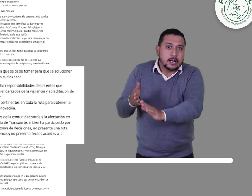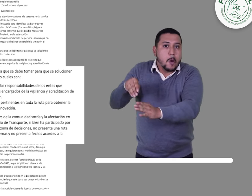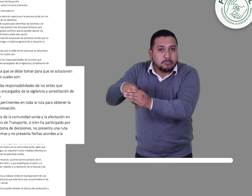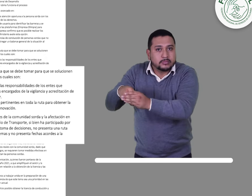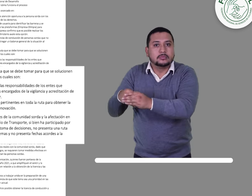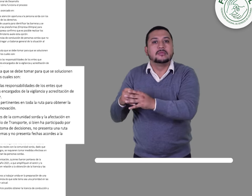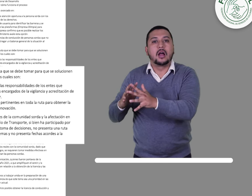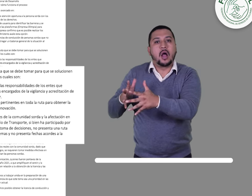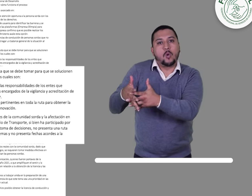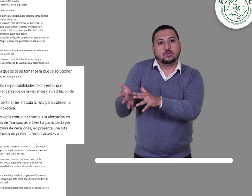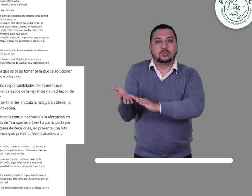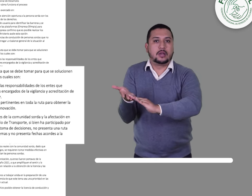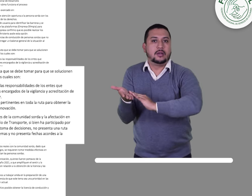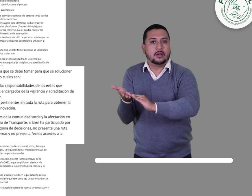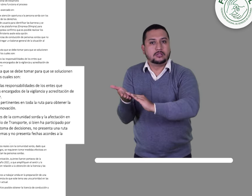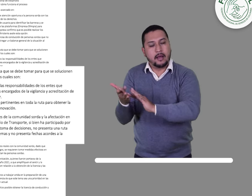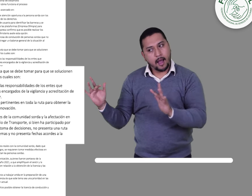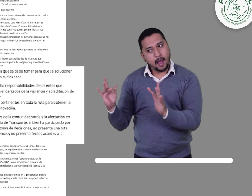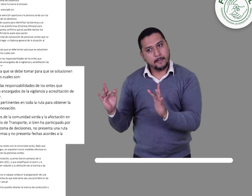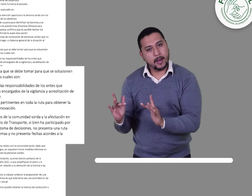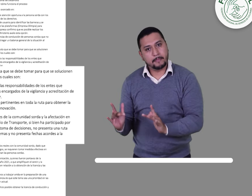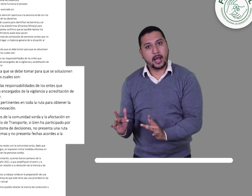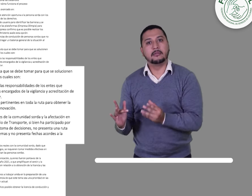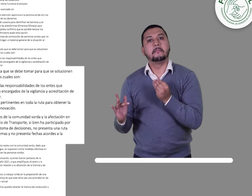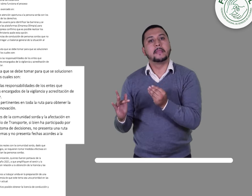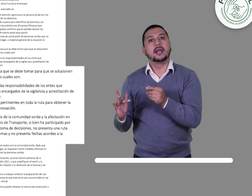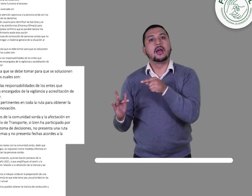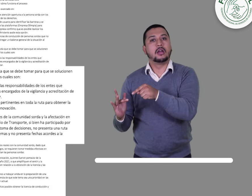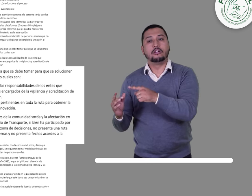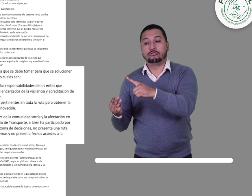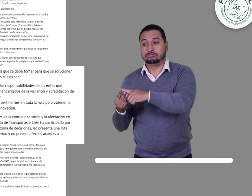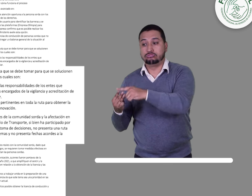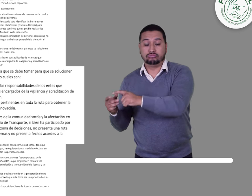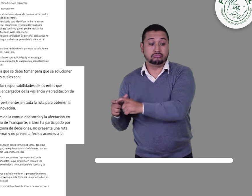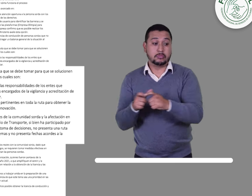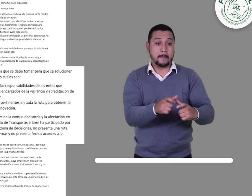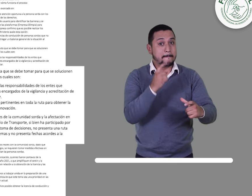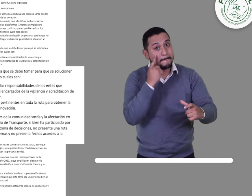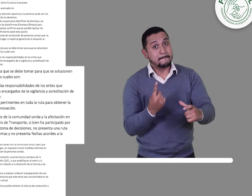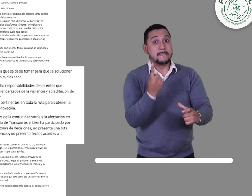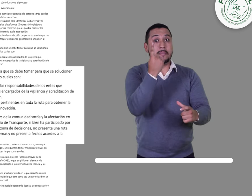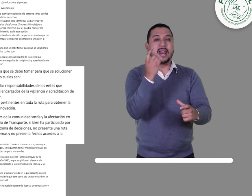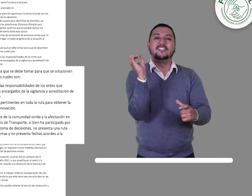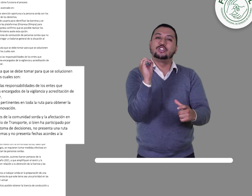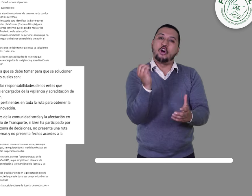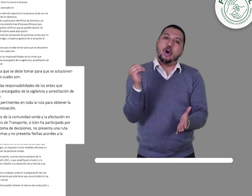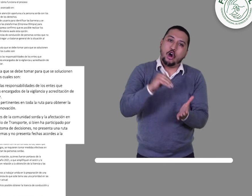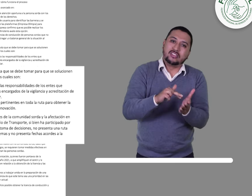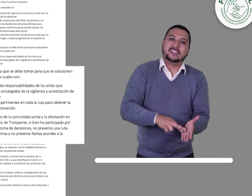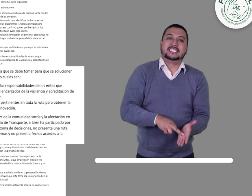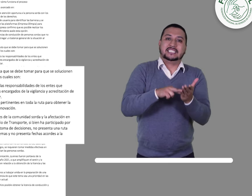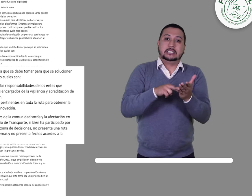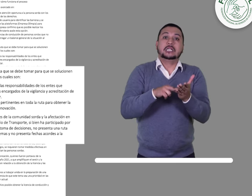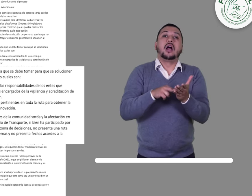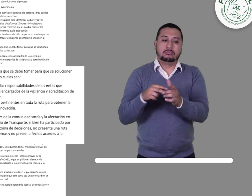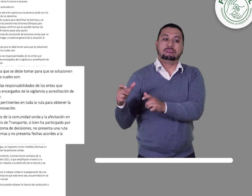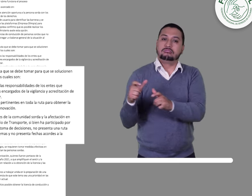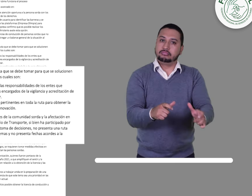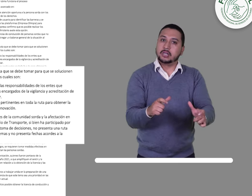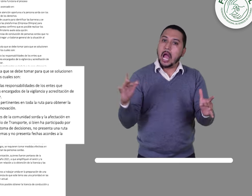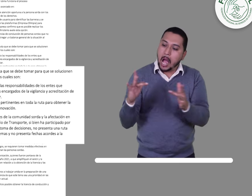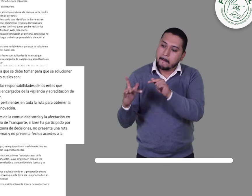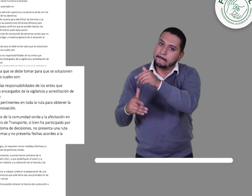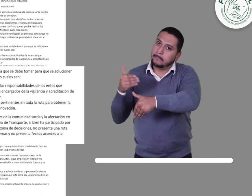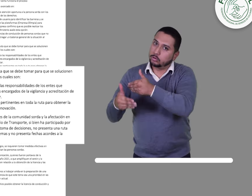pertinentes en toda la ruta para obtener la licencia de conducción, ya sea por primera vez o la renovación.